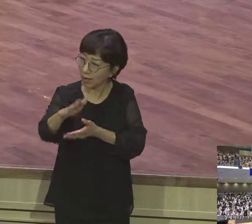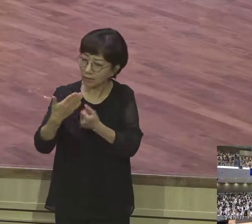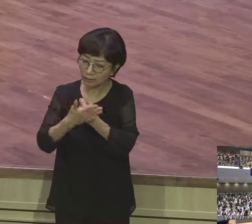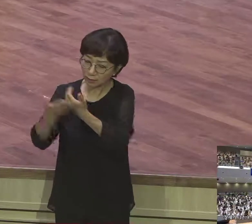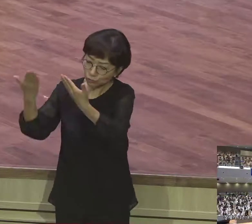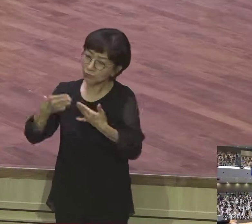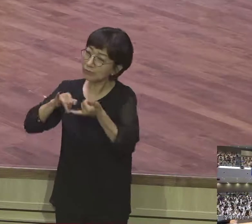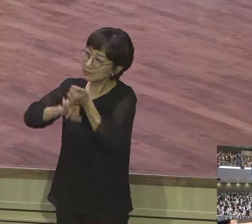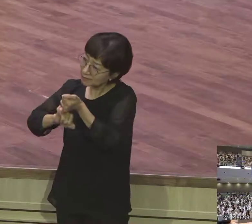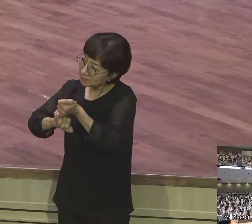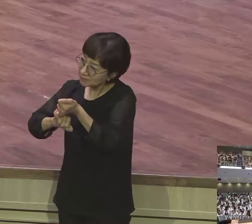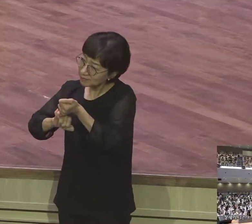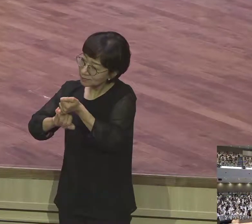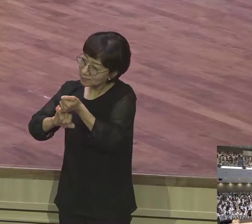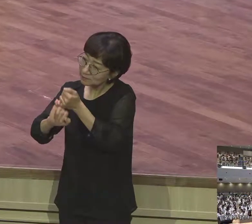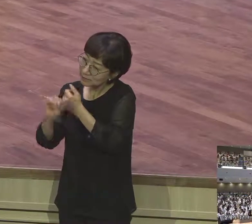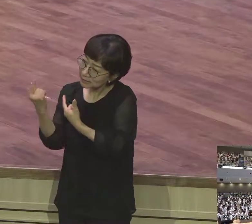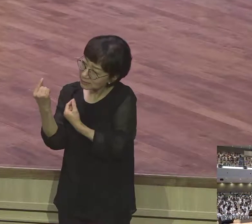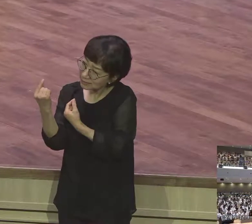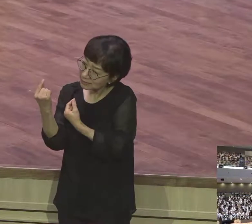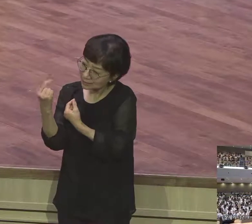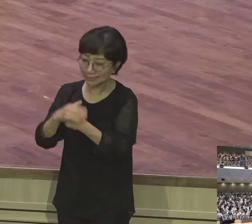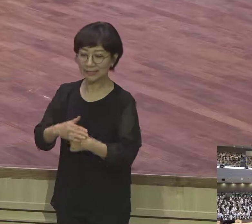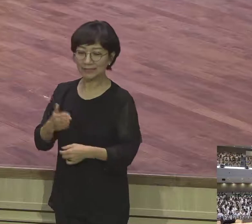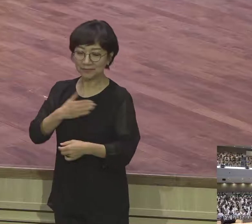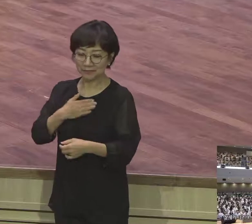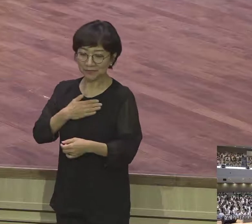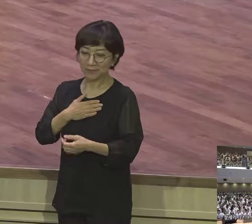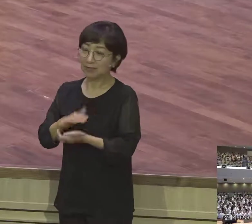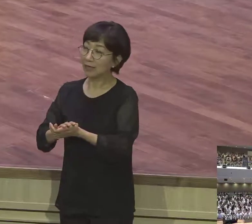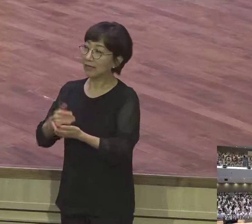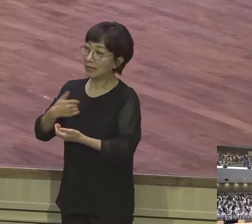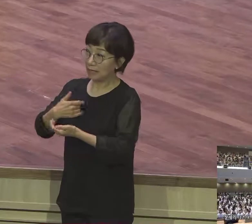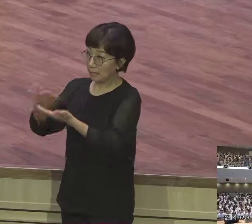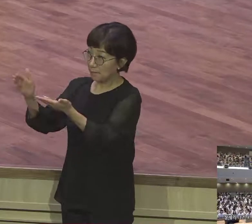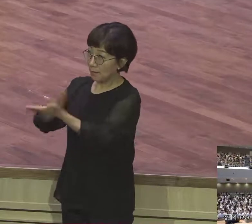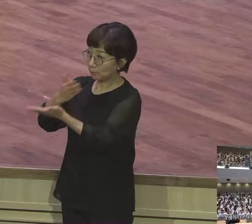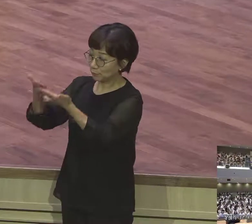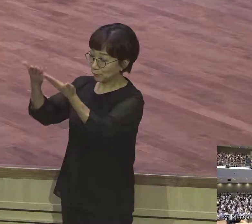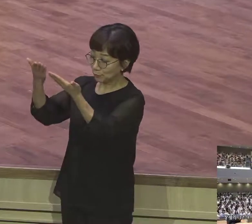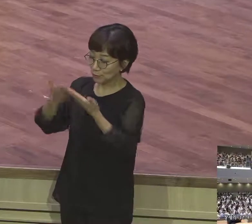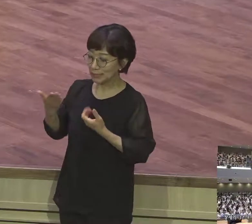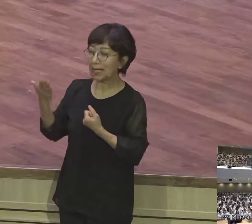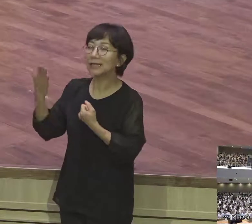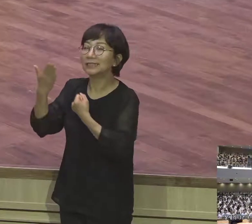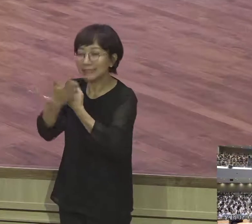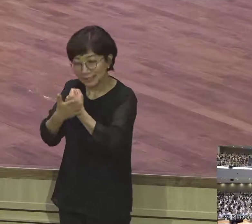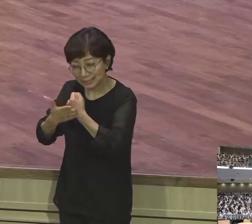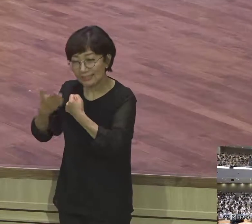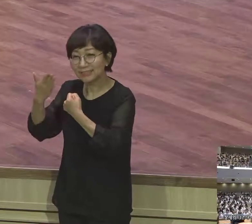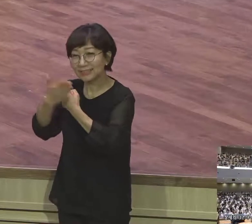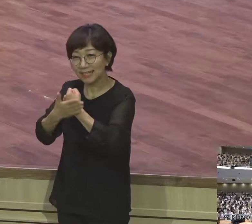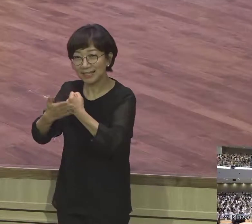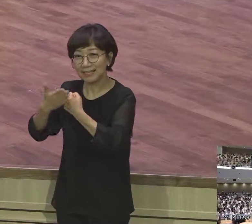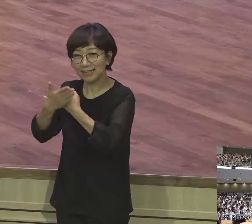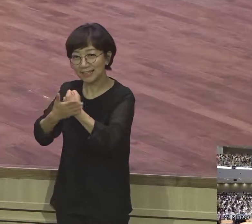나는 주께서 주의 종에게 베푸신 모든 은총과 모든 지시하심을 조금도